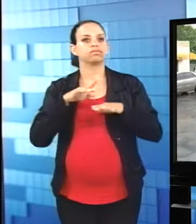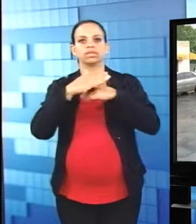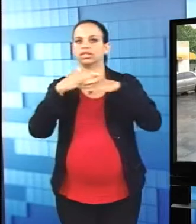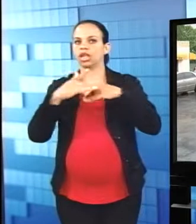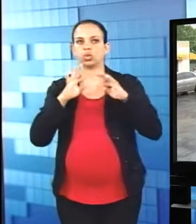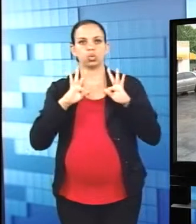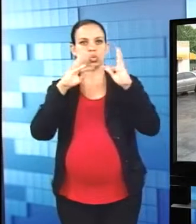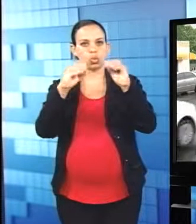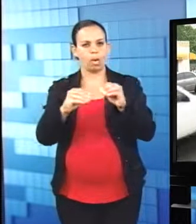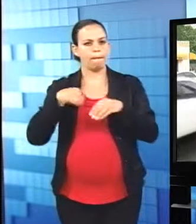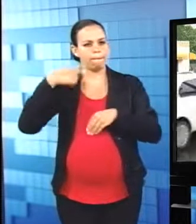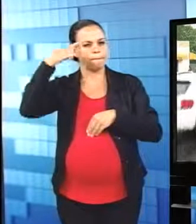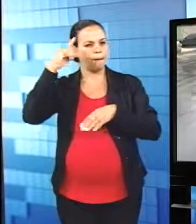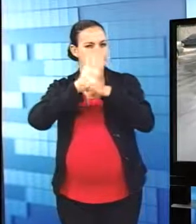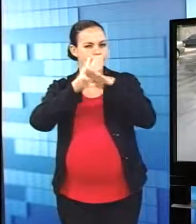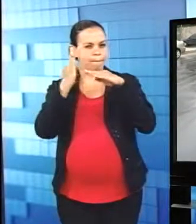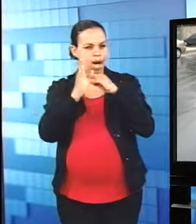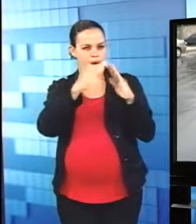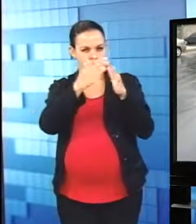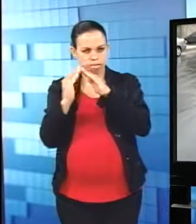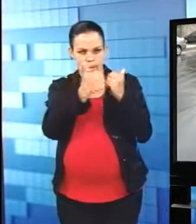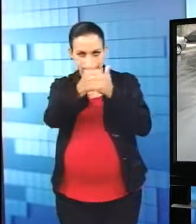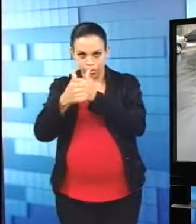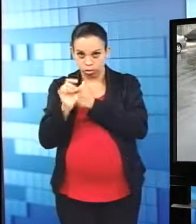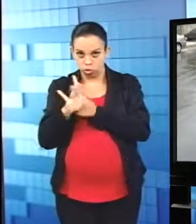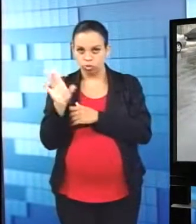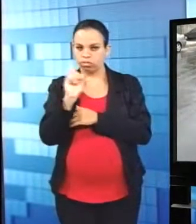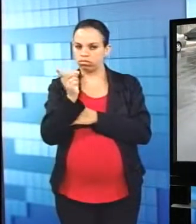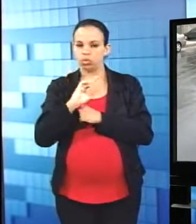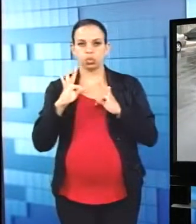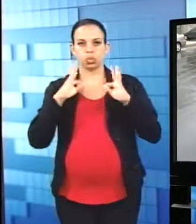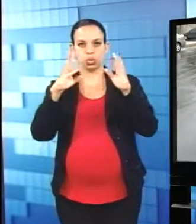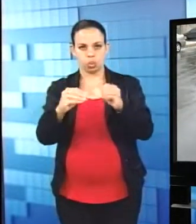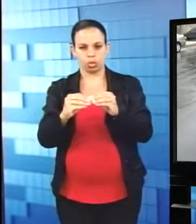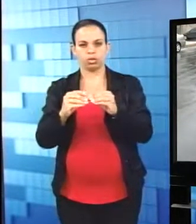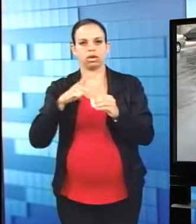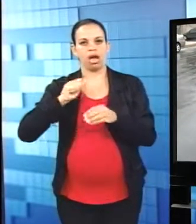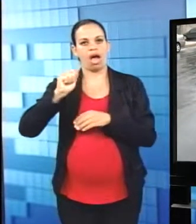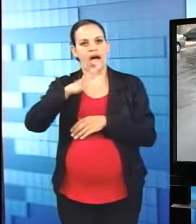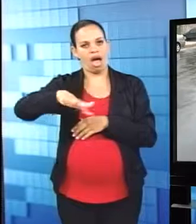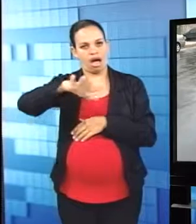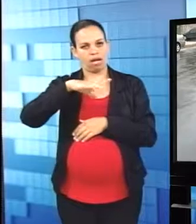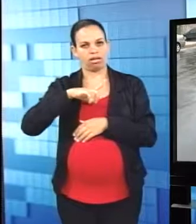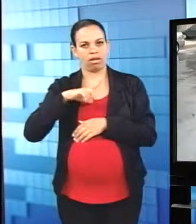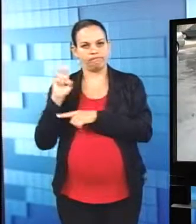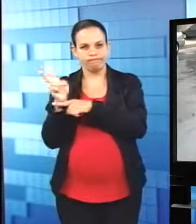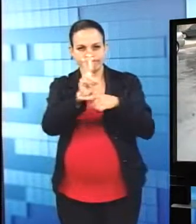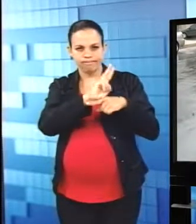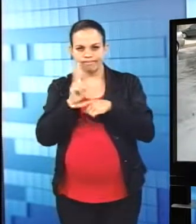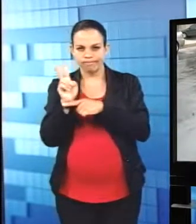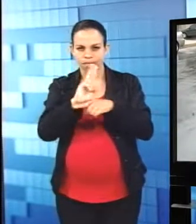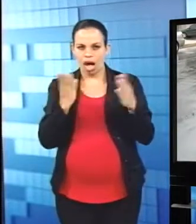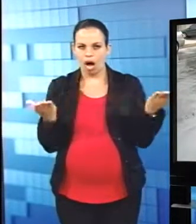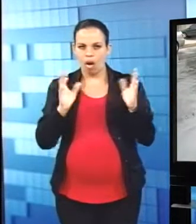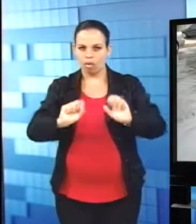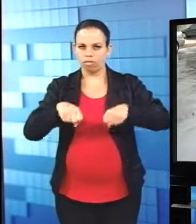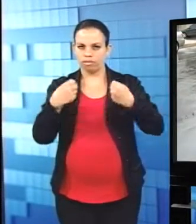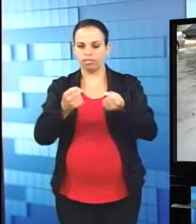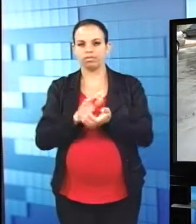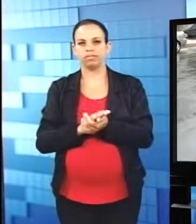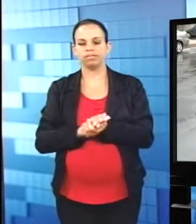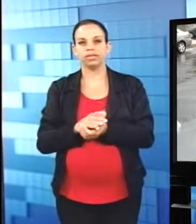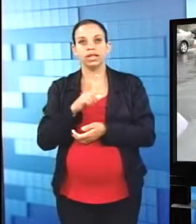cobre as vias públicas e, claro, a saúde da população. Ambos podem ser altamente afetados pelo descarte